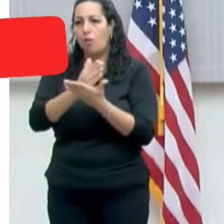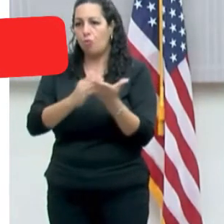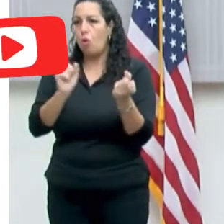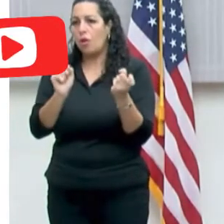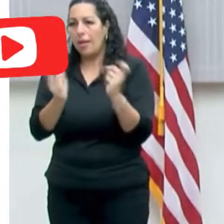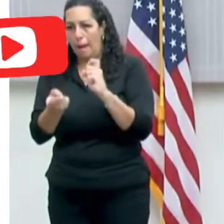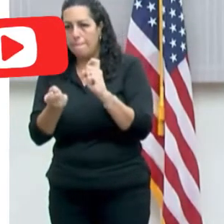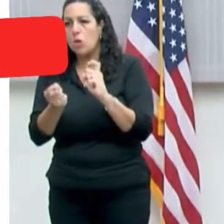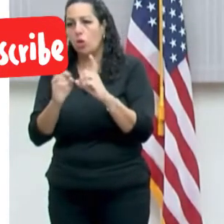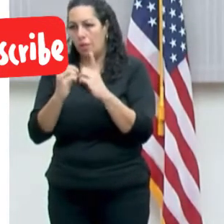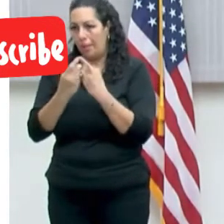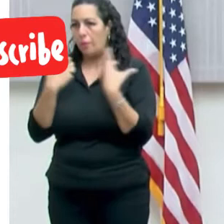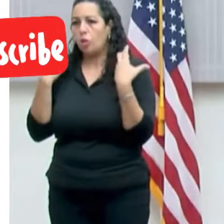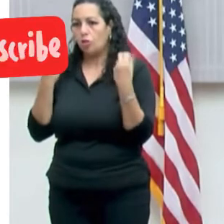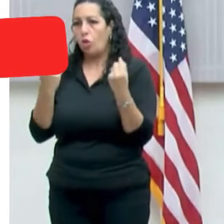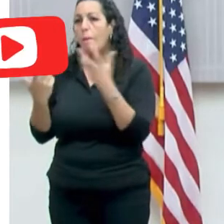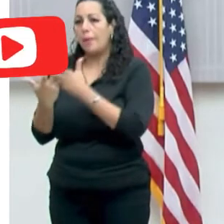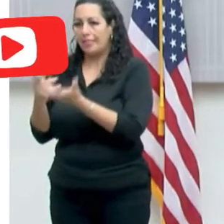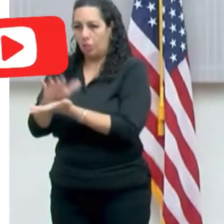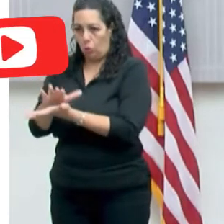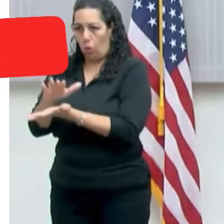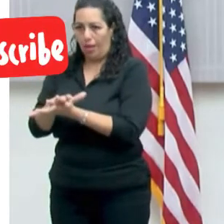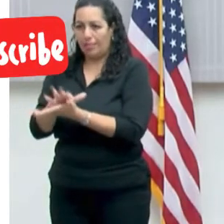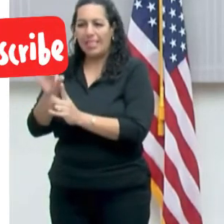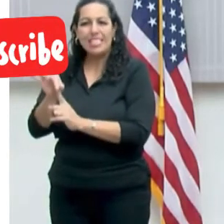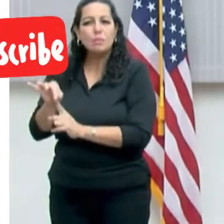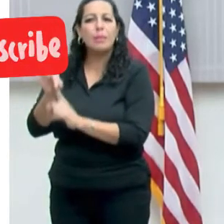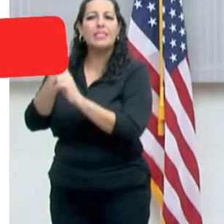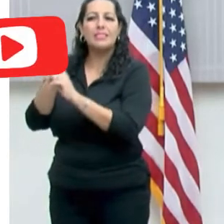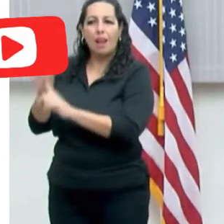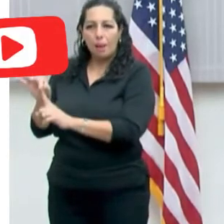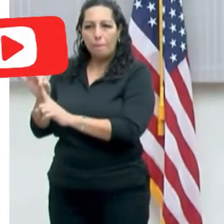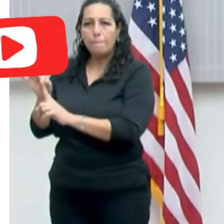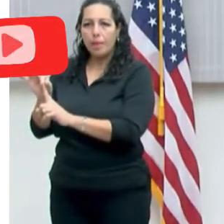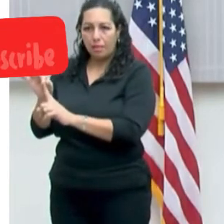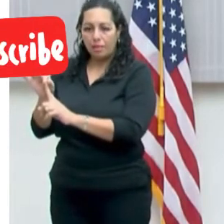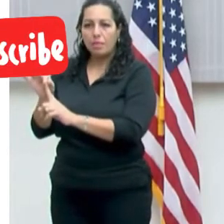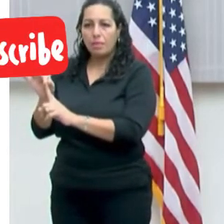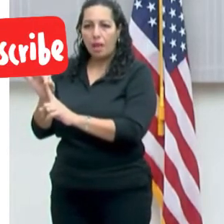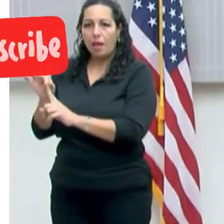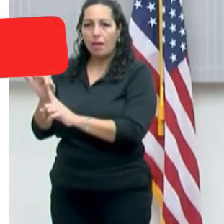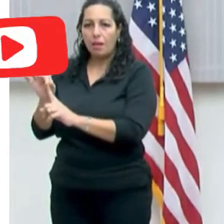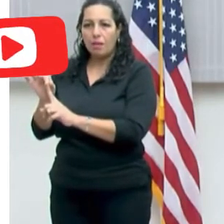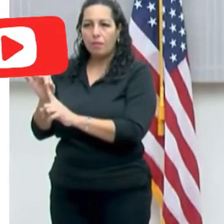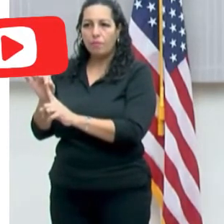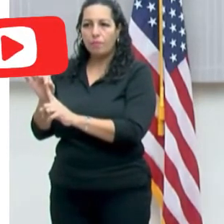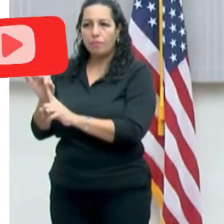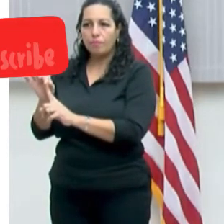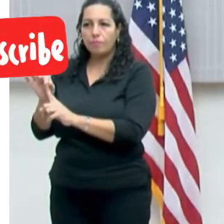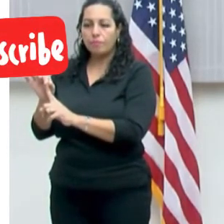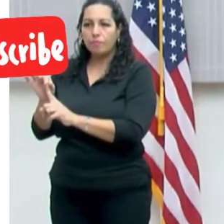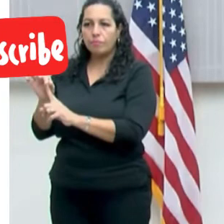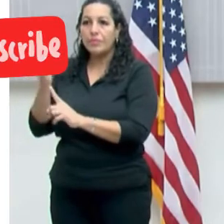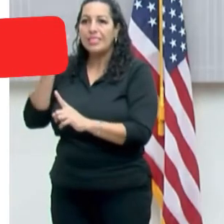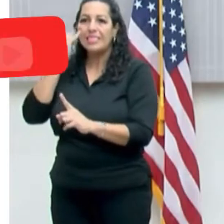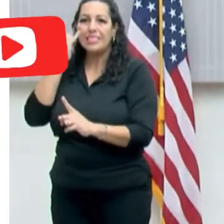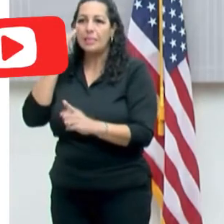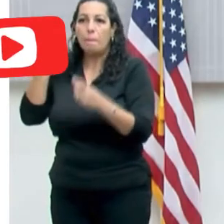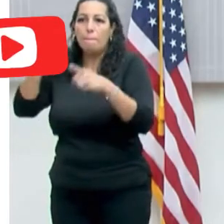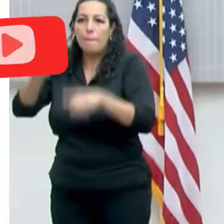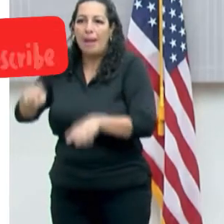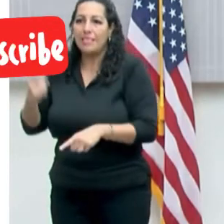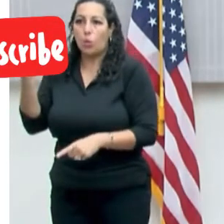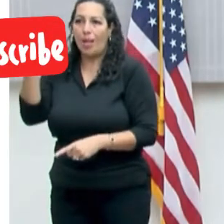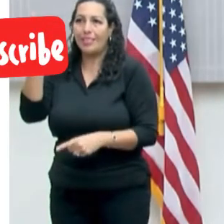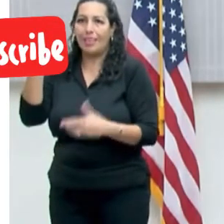Departamento de Salud que le aplica a las escuelas, particularmente en el área de cómo responder si ocurre cualquier